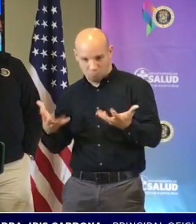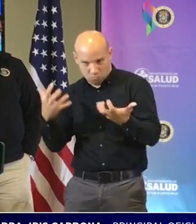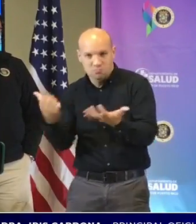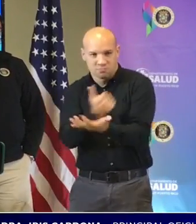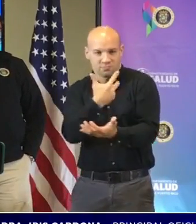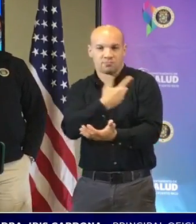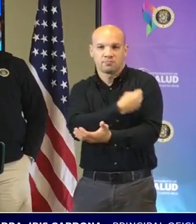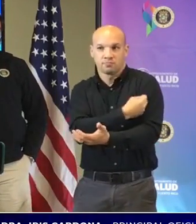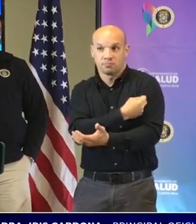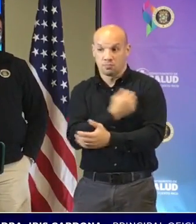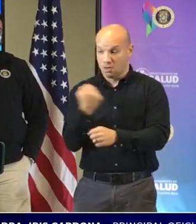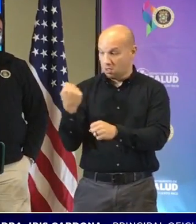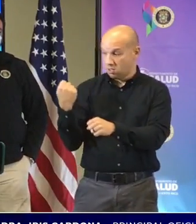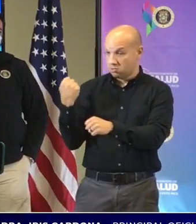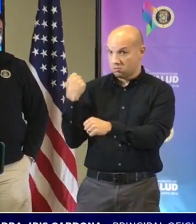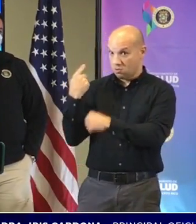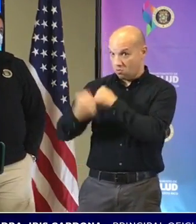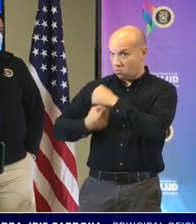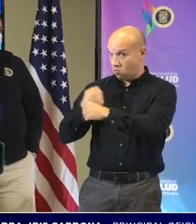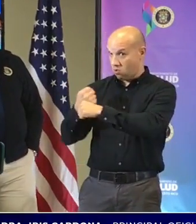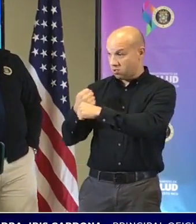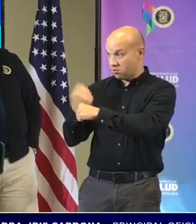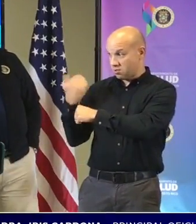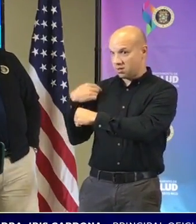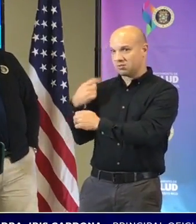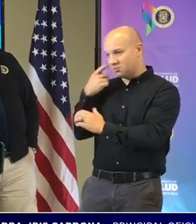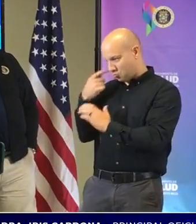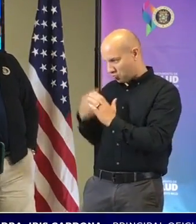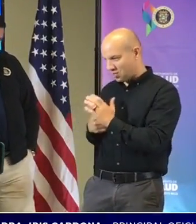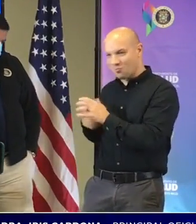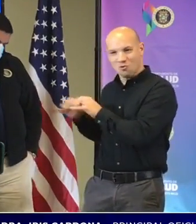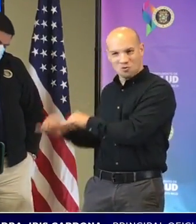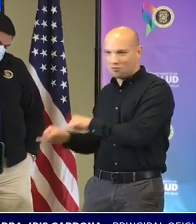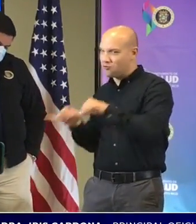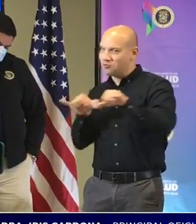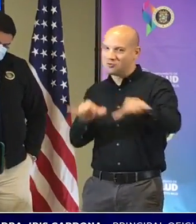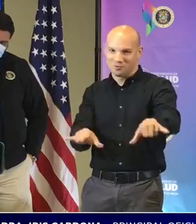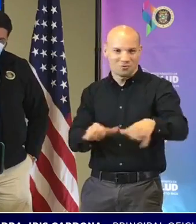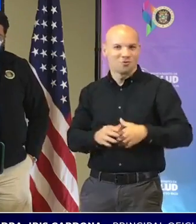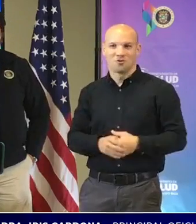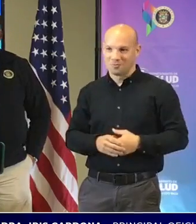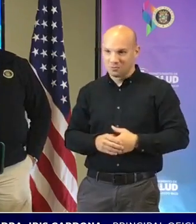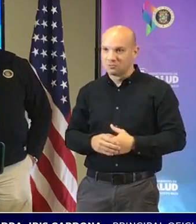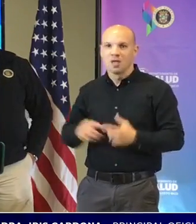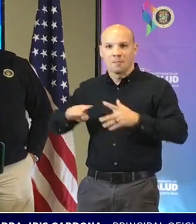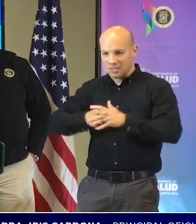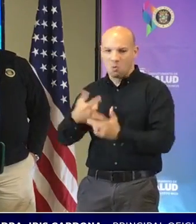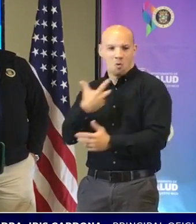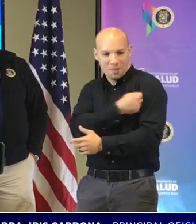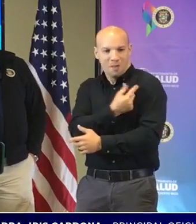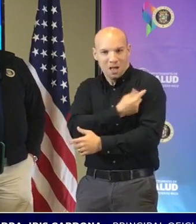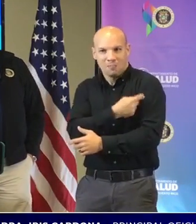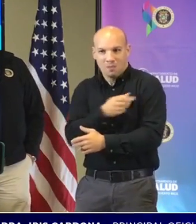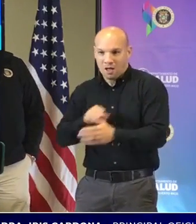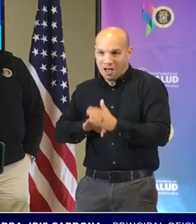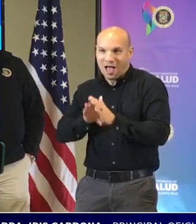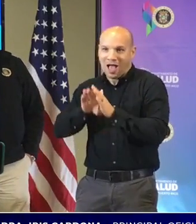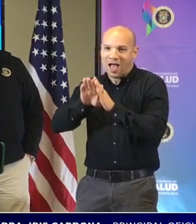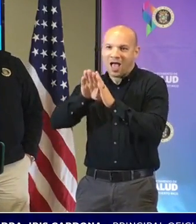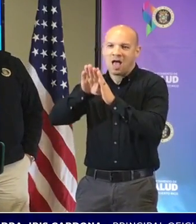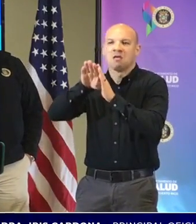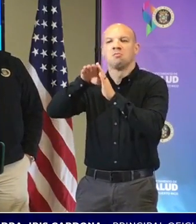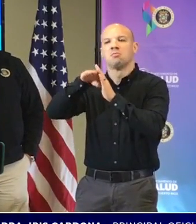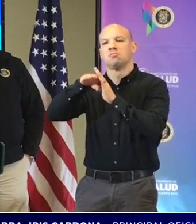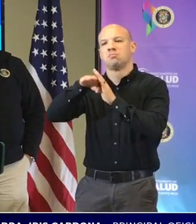empezamos a vacunar y primero no había vacuna suficiente y después perdimos momentos pero ciertamente somos la jurisdicción con